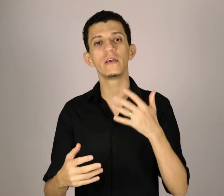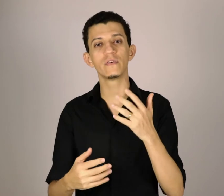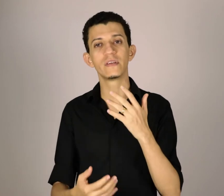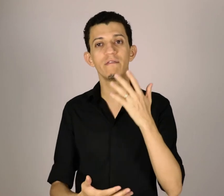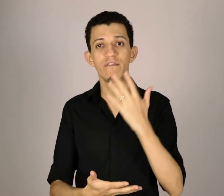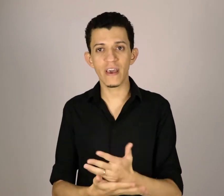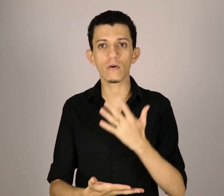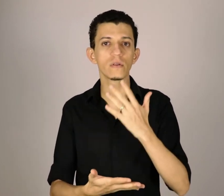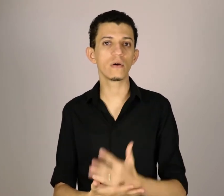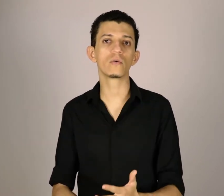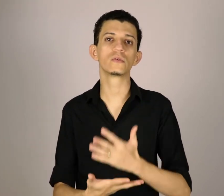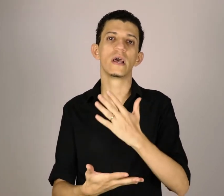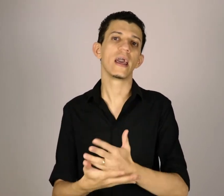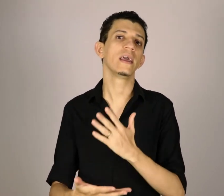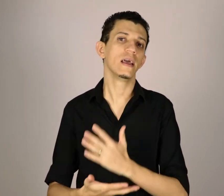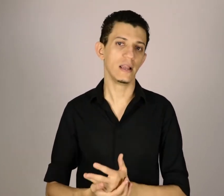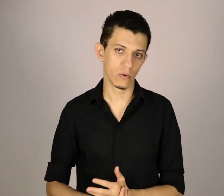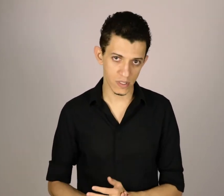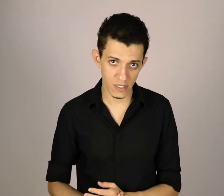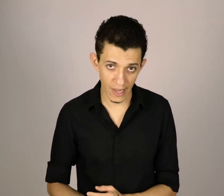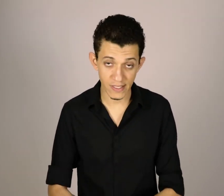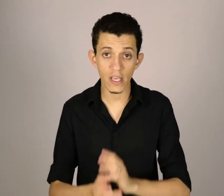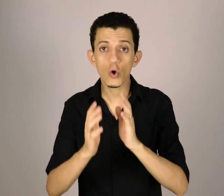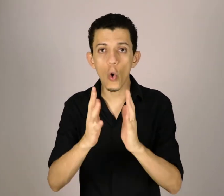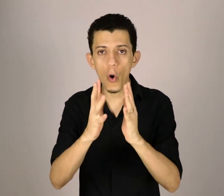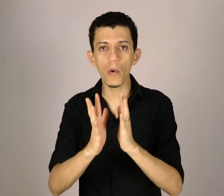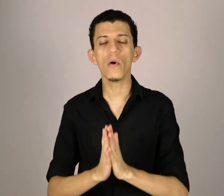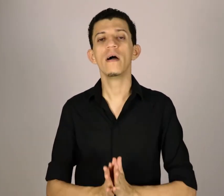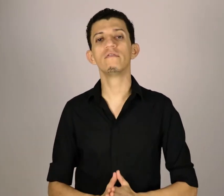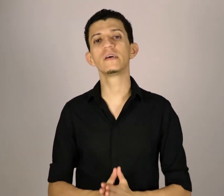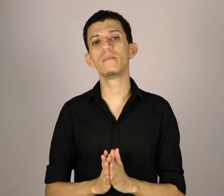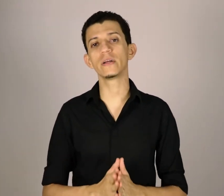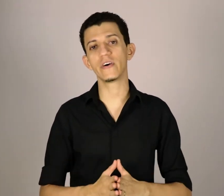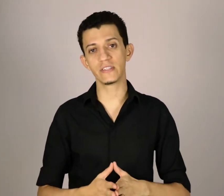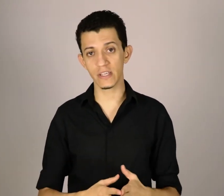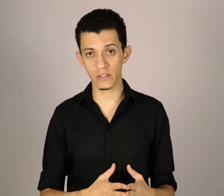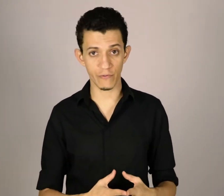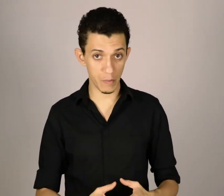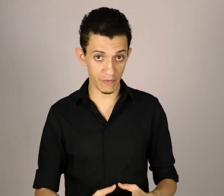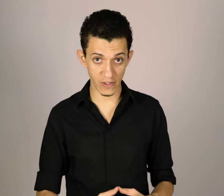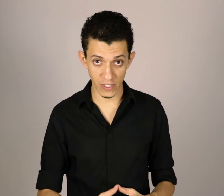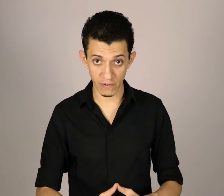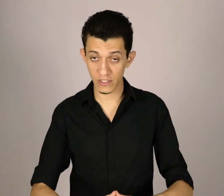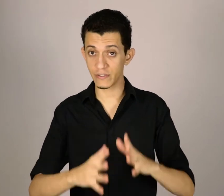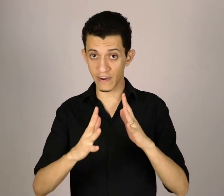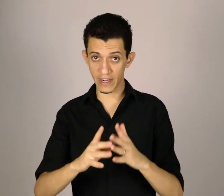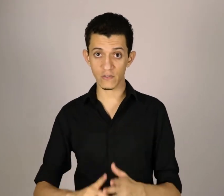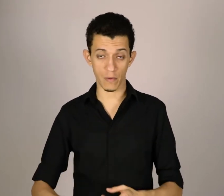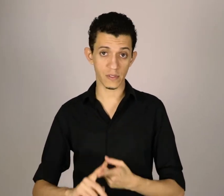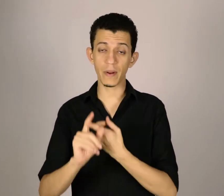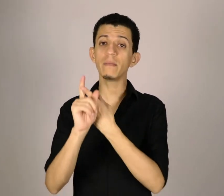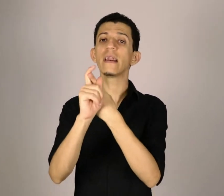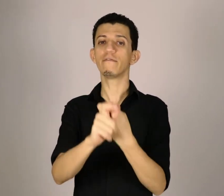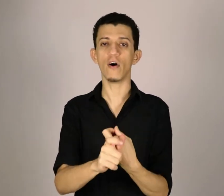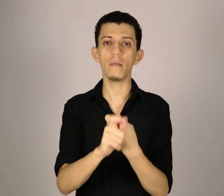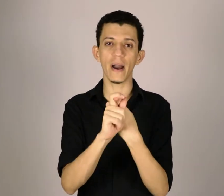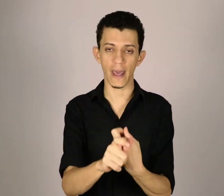que você vê conteúdos em língua de sinais. Como você pode fazer isso de forma efetiva? De várias formas. A primeira forma é,